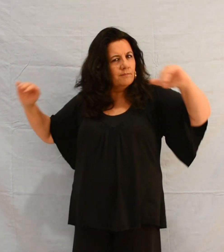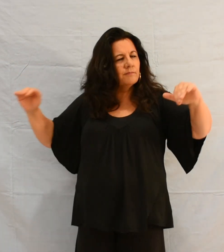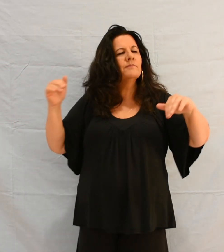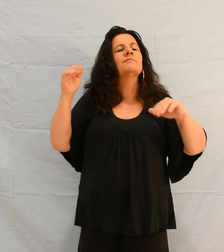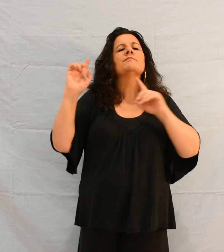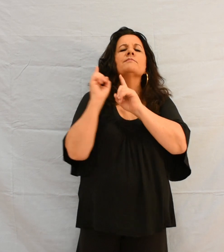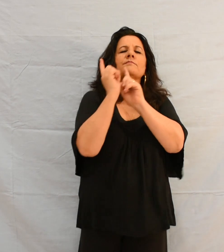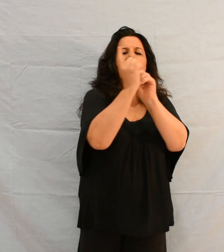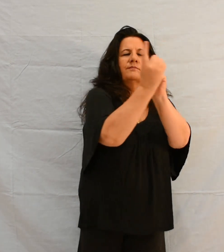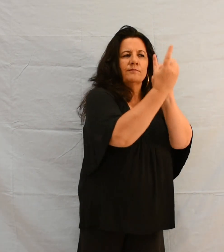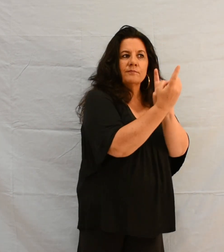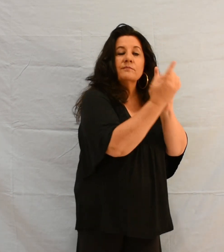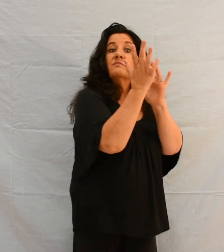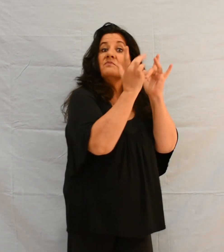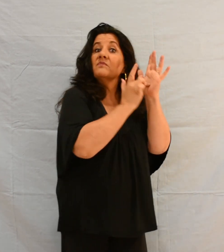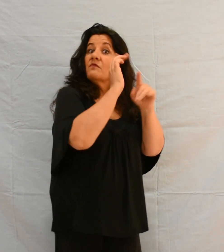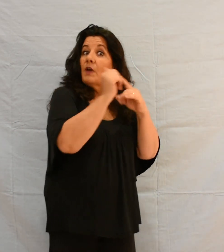salive, lui toucha la langue.